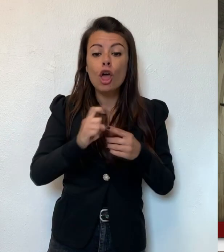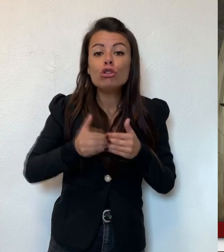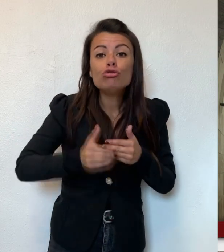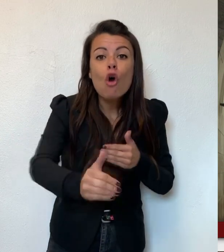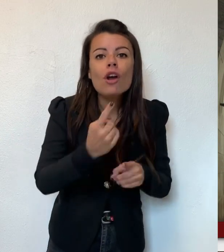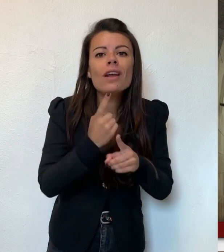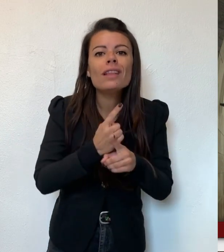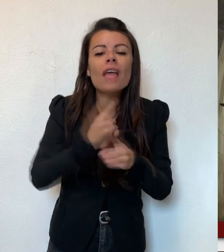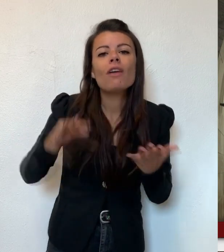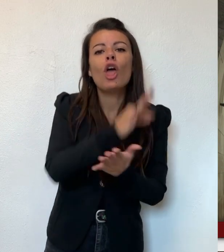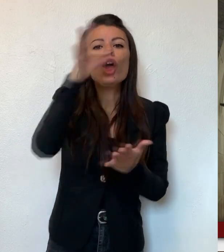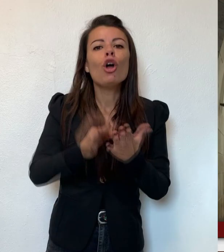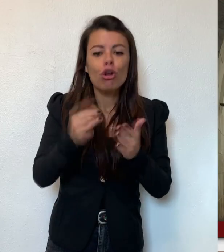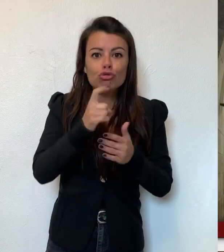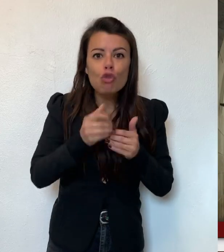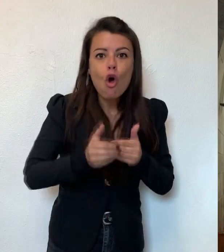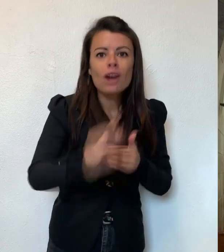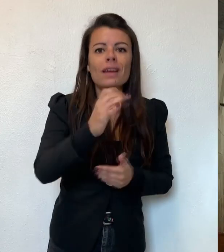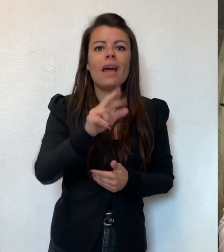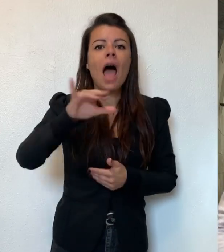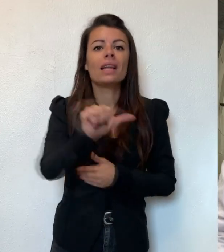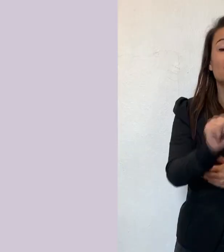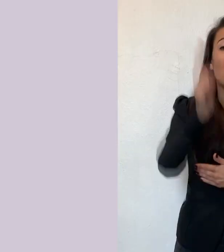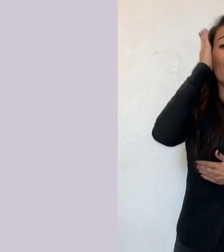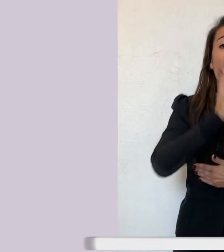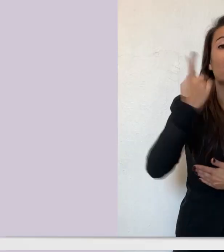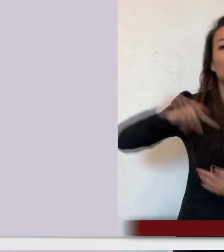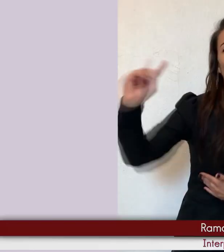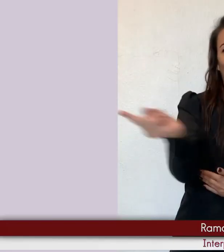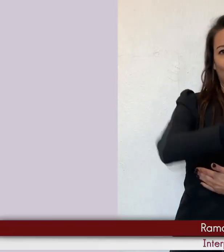giorni caris, una carezza per tutti noi.